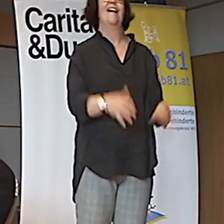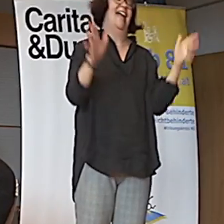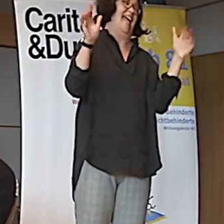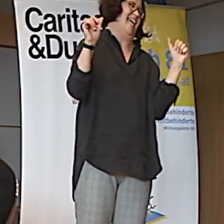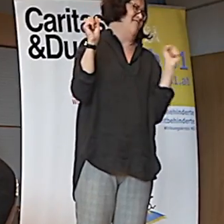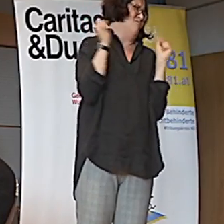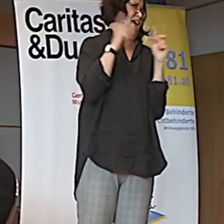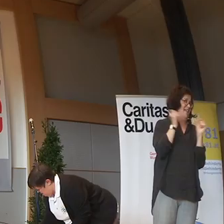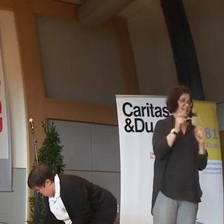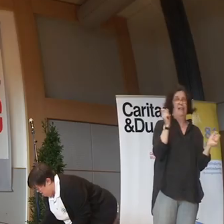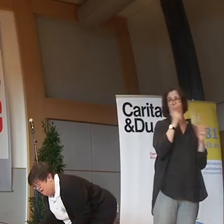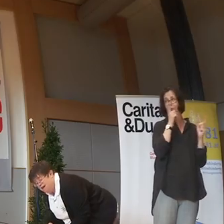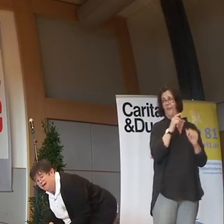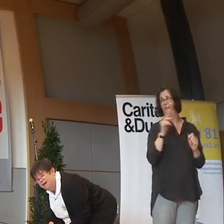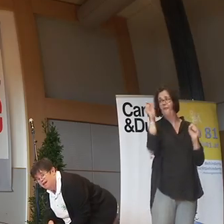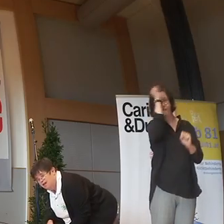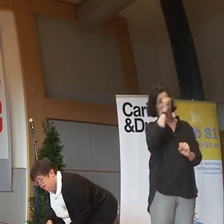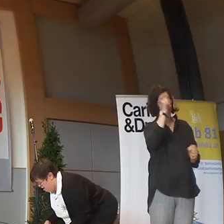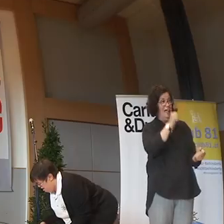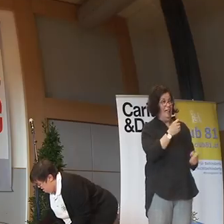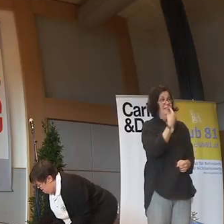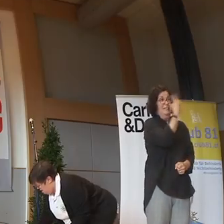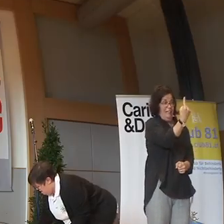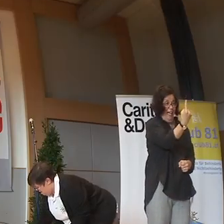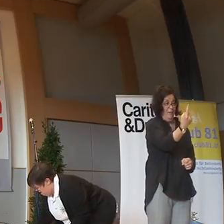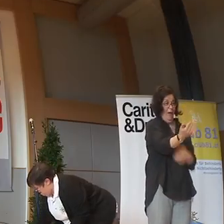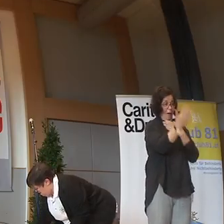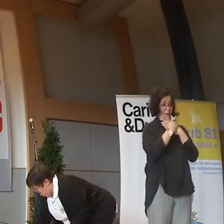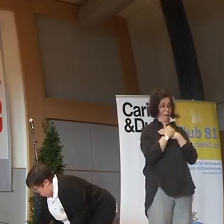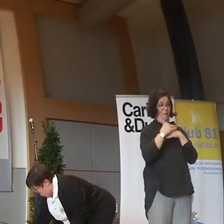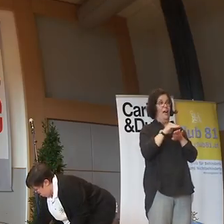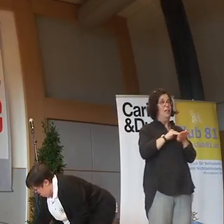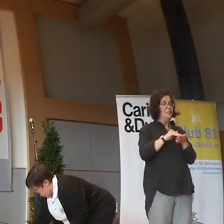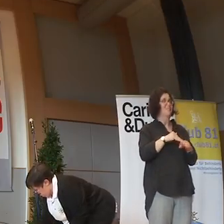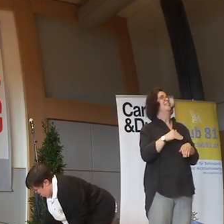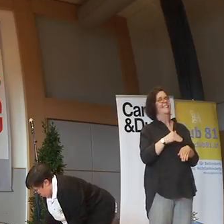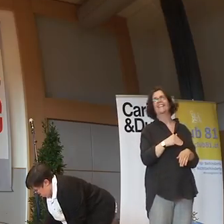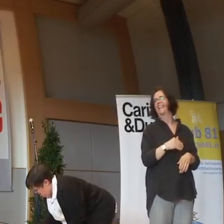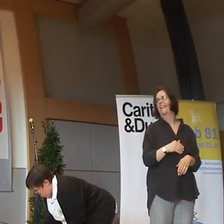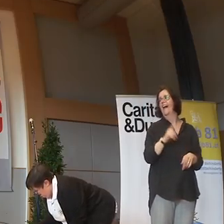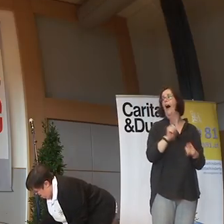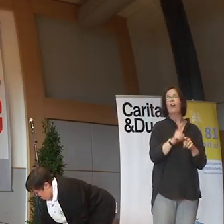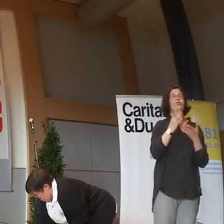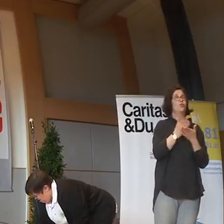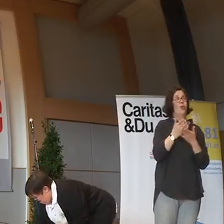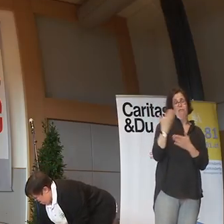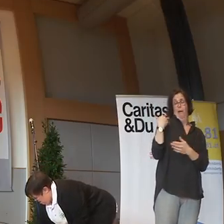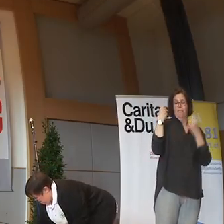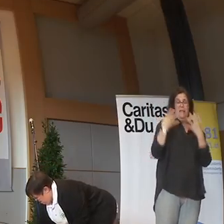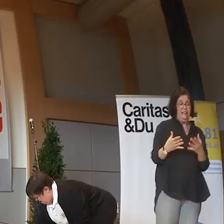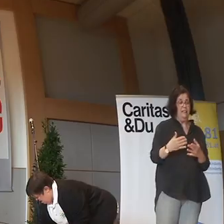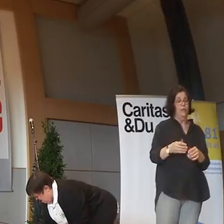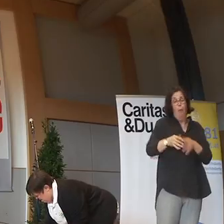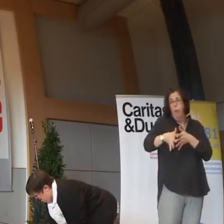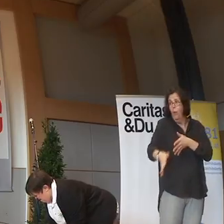Crazy, oder? Er entschuldigt sich bei mir. Und ich habe schon Leute erlebt, denen habe ich eine blutige Ferse gefahren.